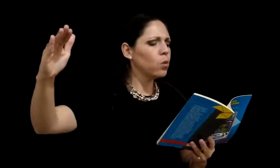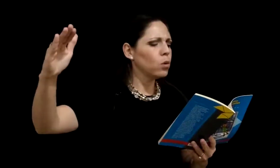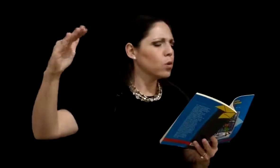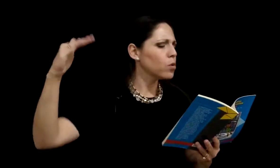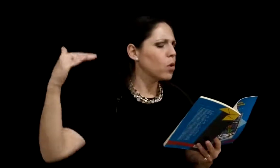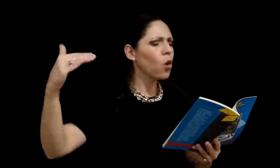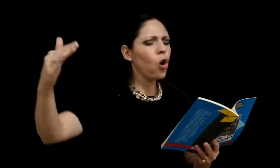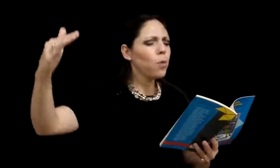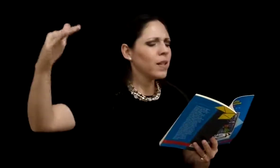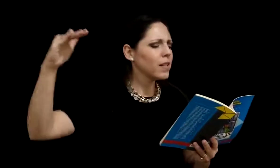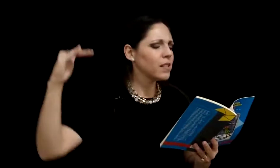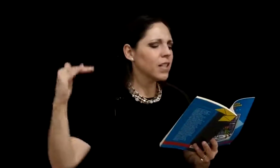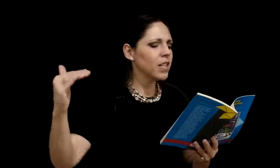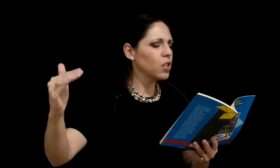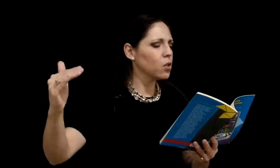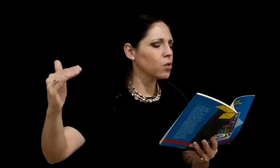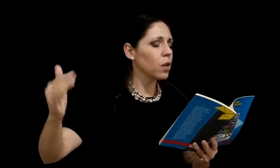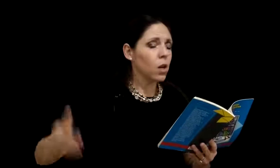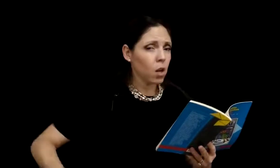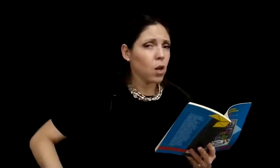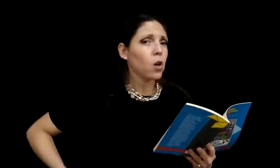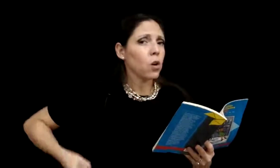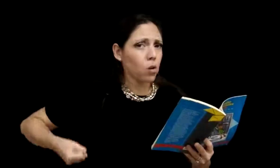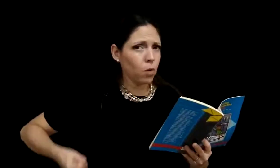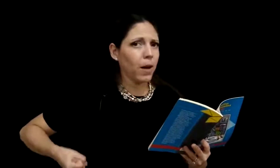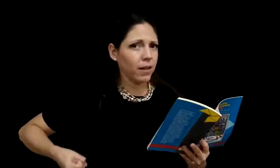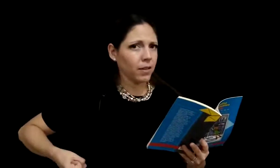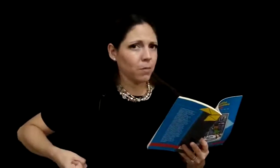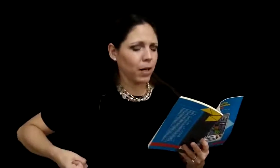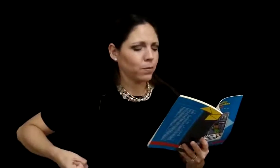adultos, jóvenes y niños con maleta en mano.